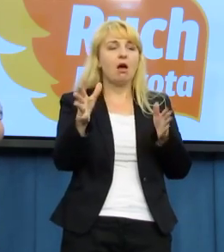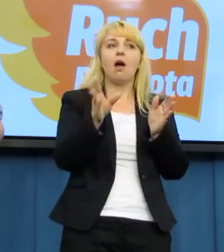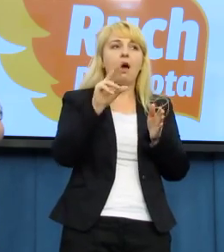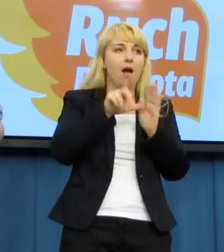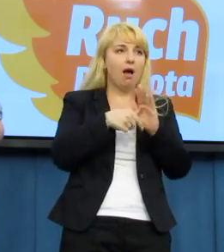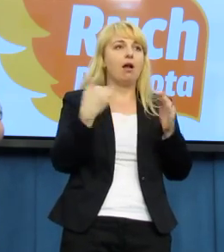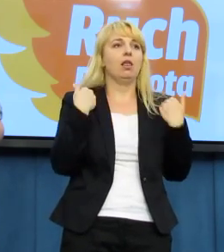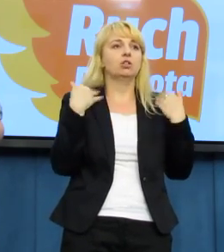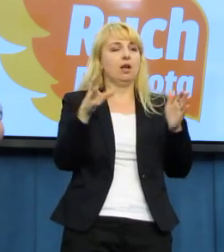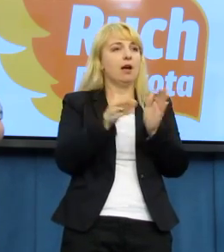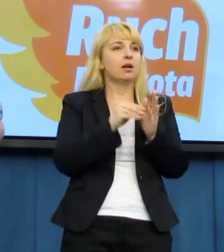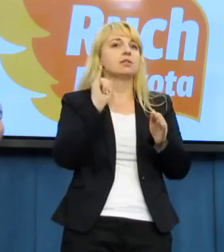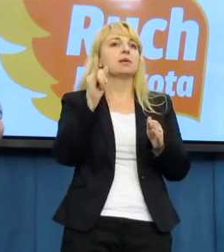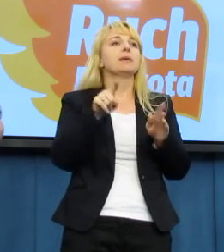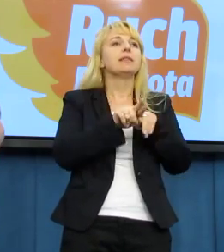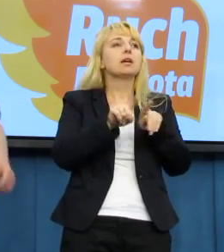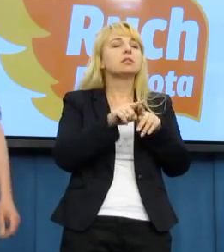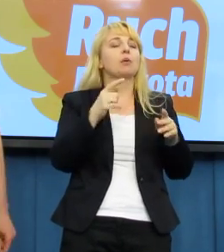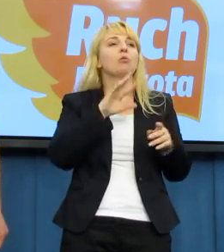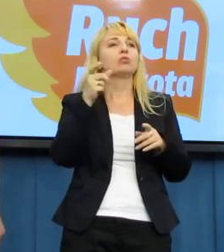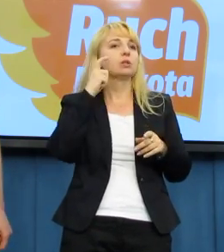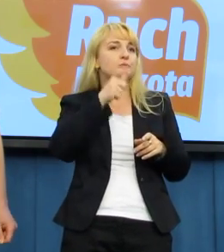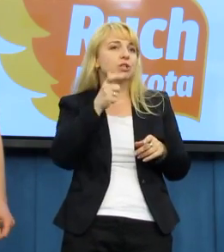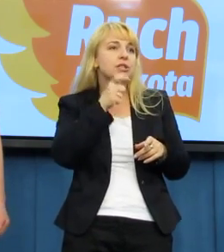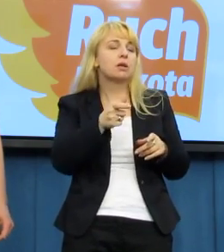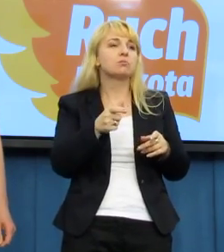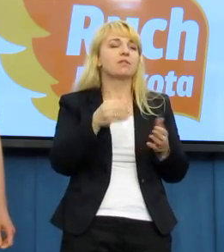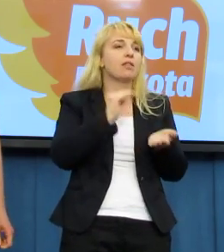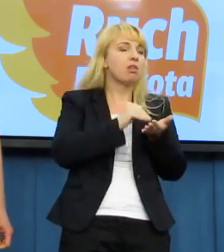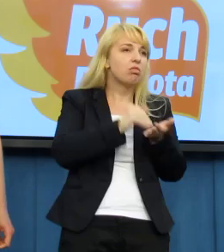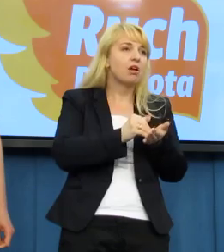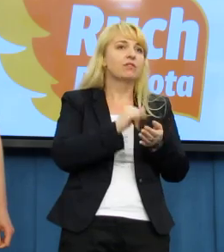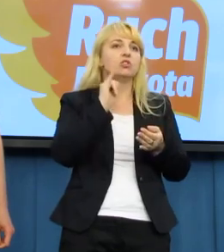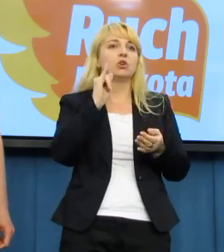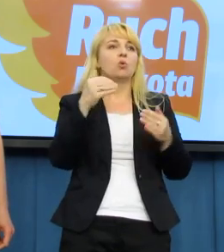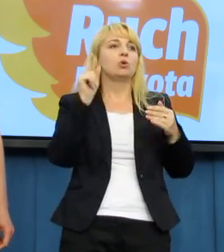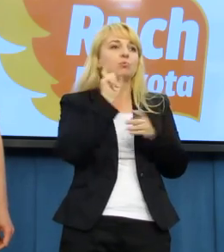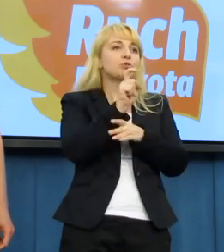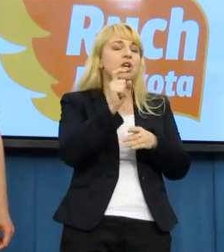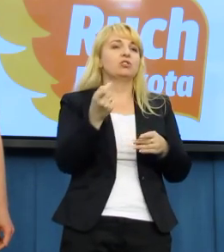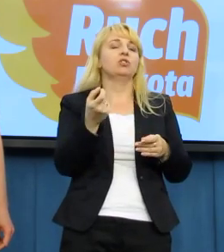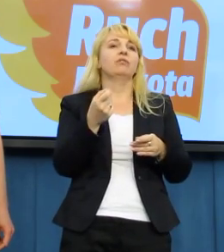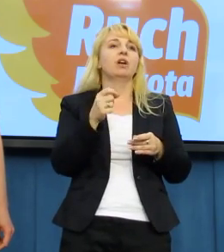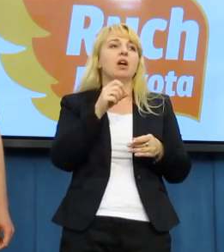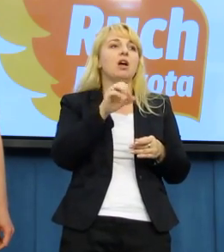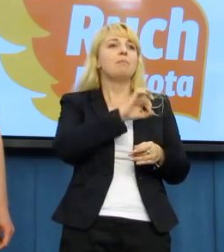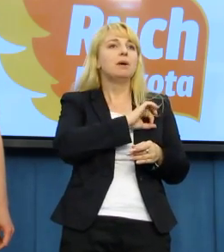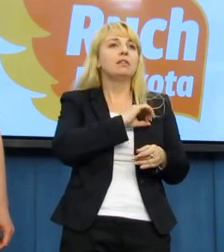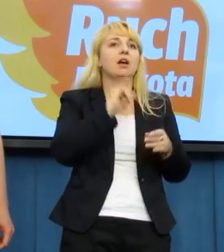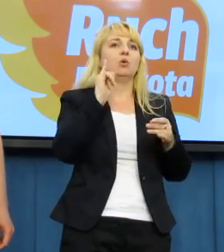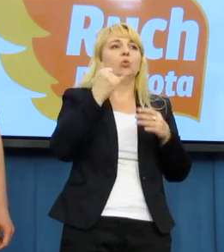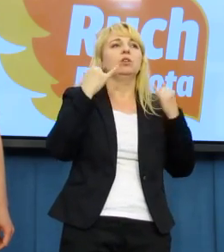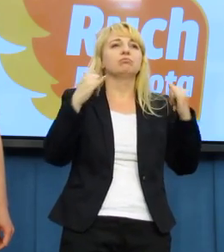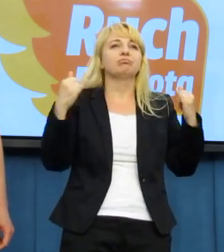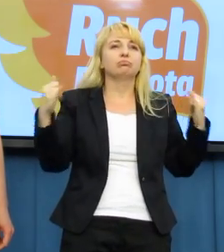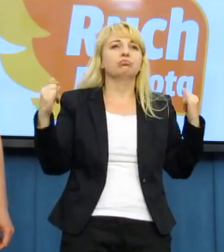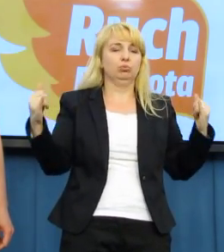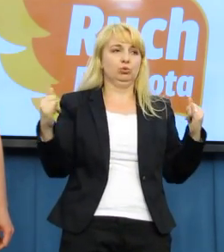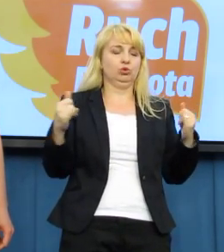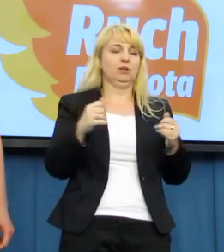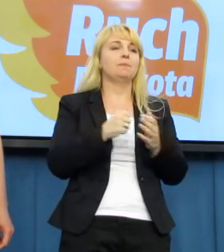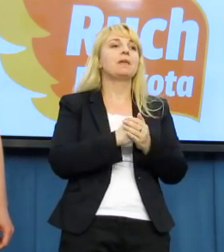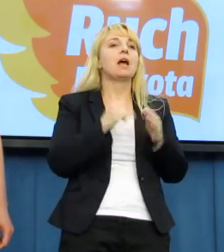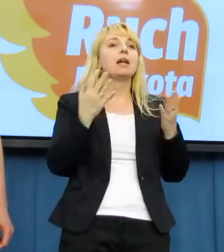nienawiścią, także ze względu na orientację seksualną i tożsamość płciową. Zaangażowaliśmy się także w